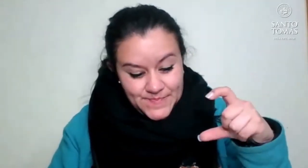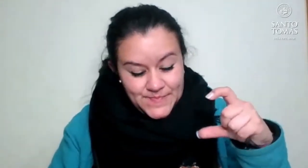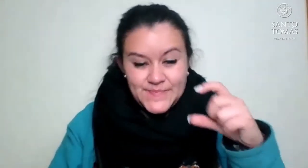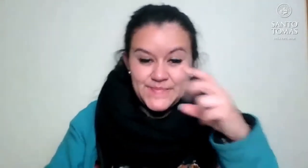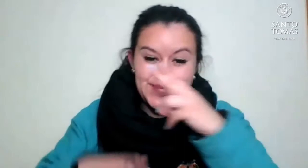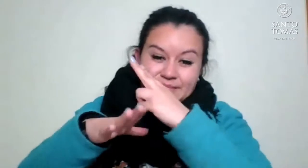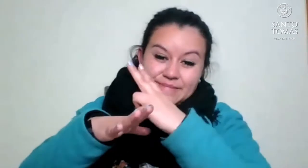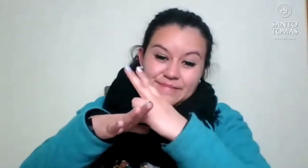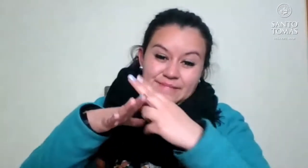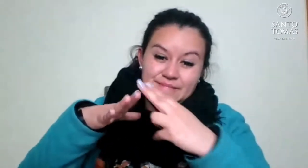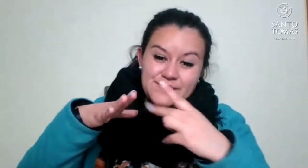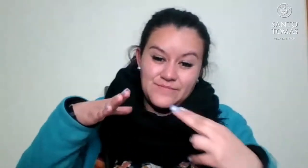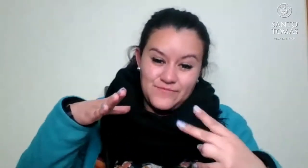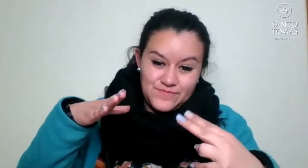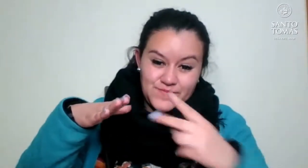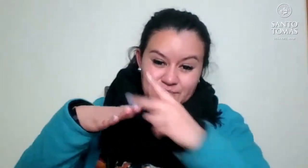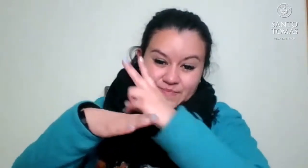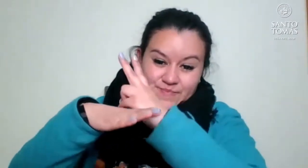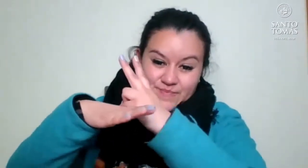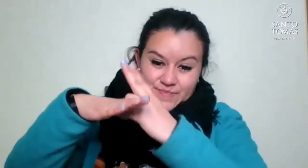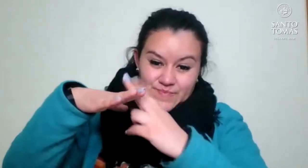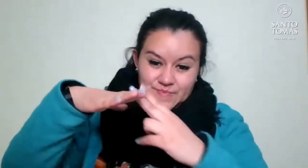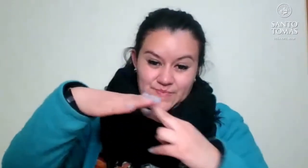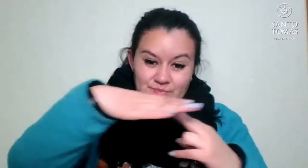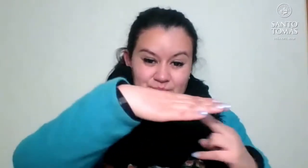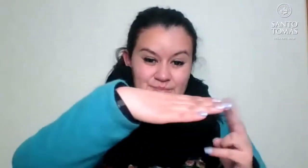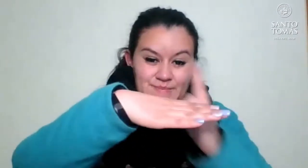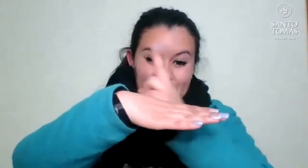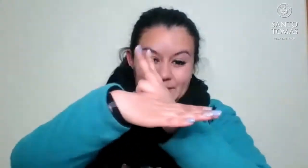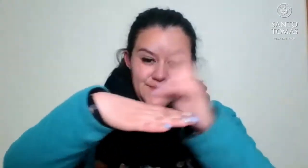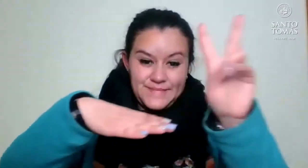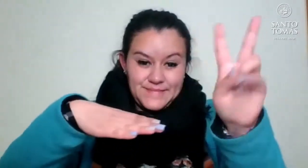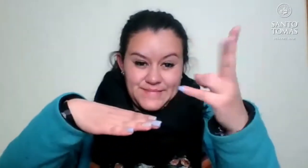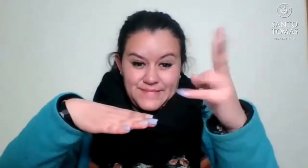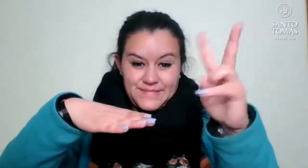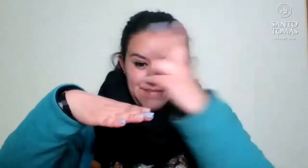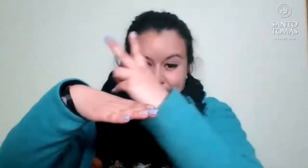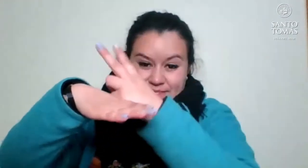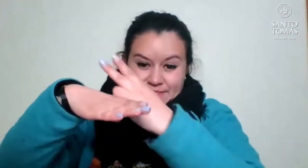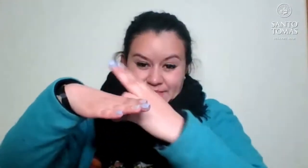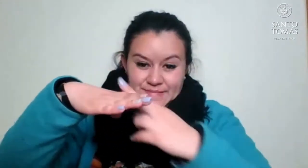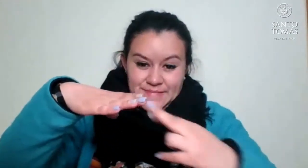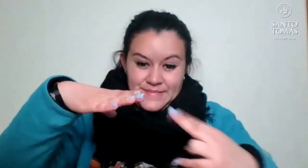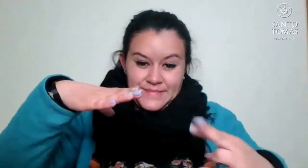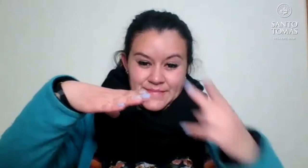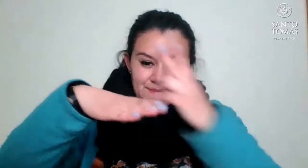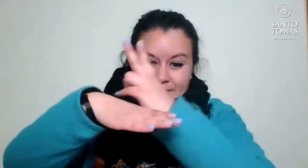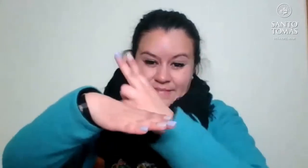y Quintero. Quintero. Miren cómo hacemos Quintero.